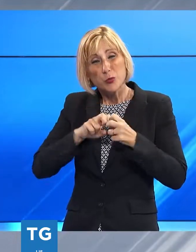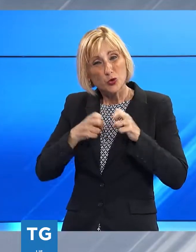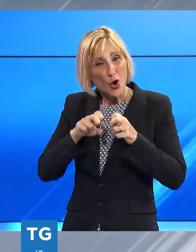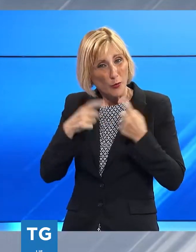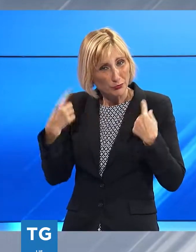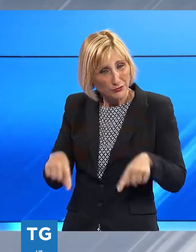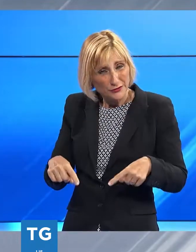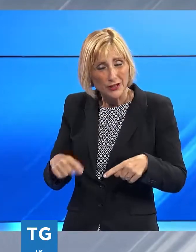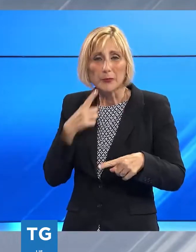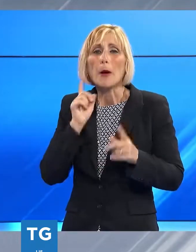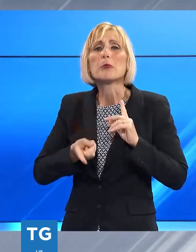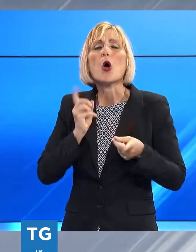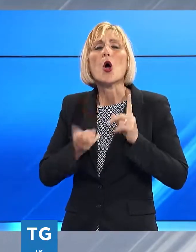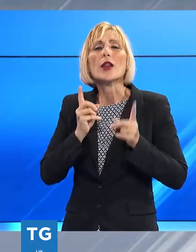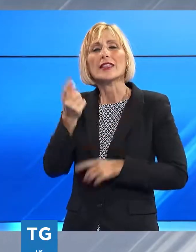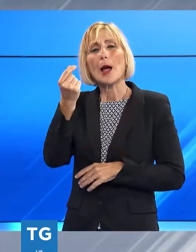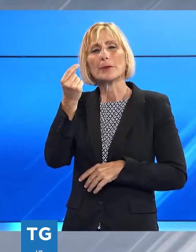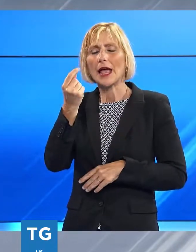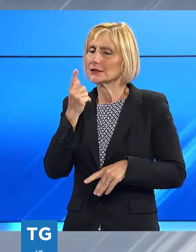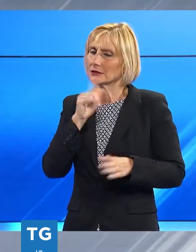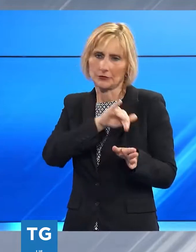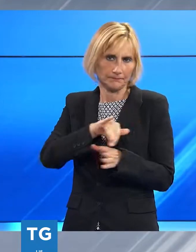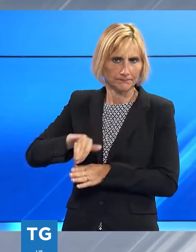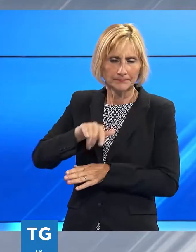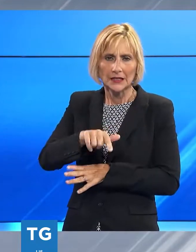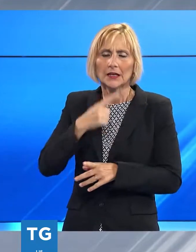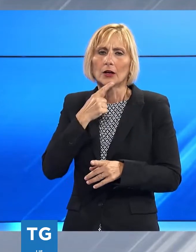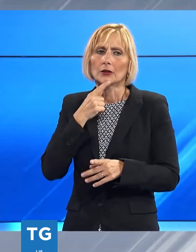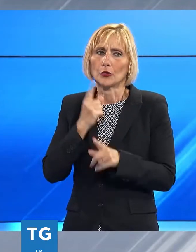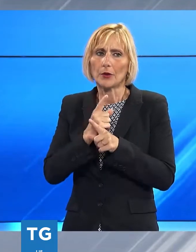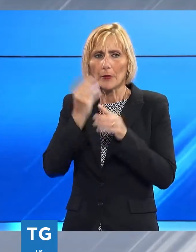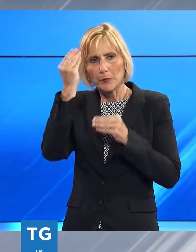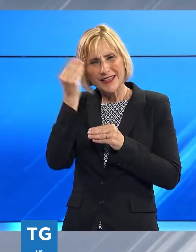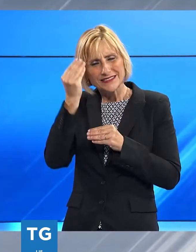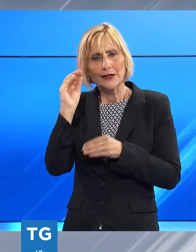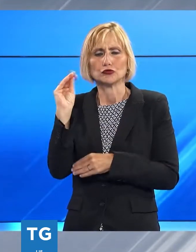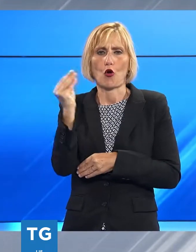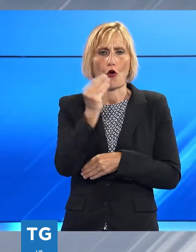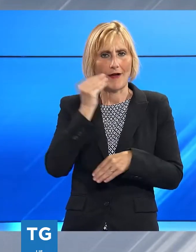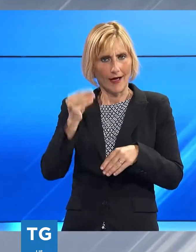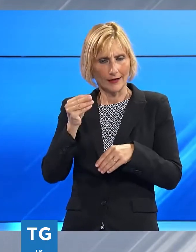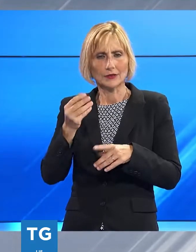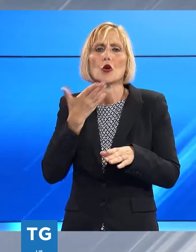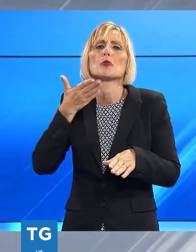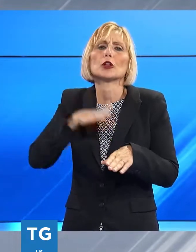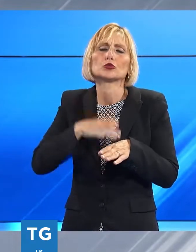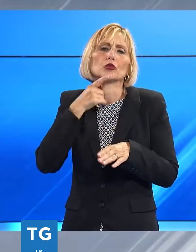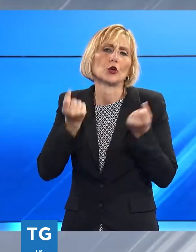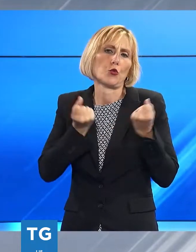che non facciano una politica del prezzo che è devastante sia nei confronti dei ragazzi che poi si mettono alla guida dei